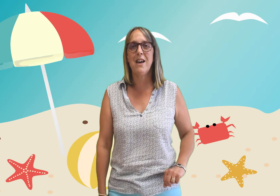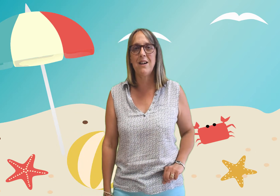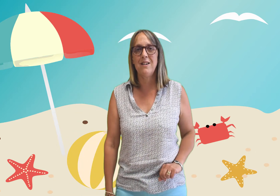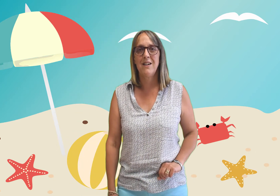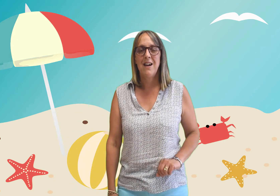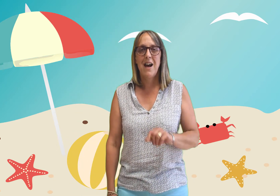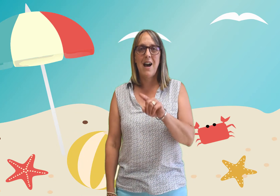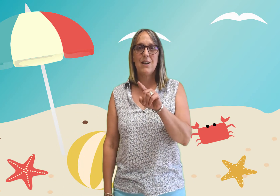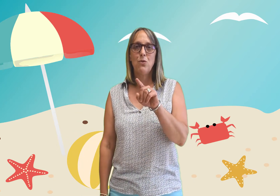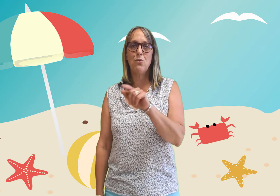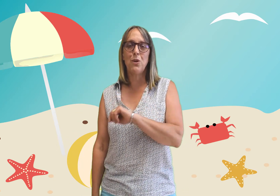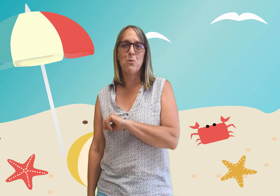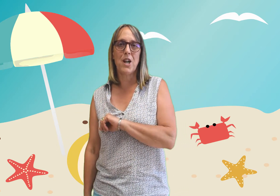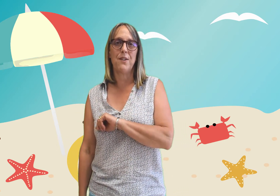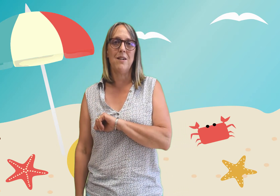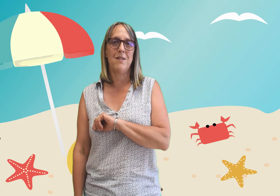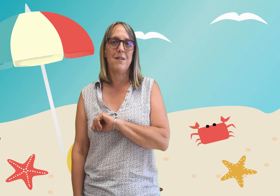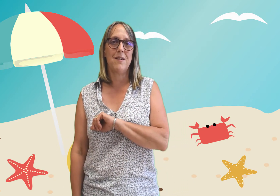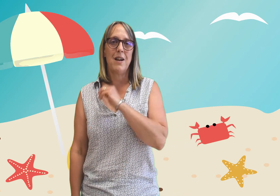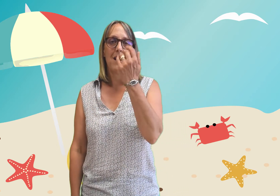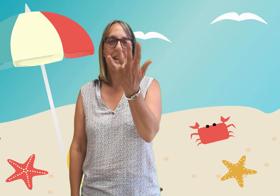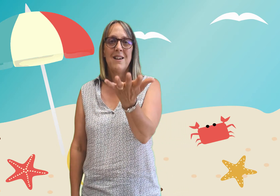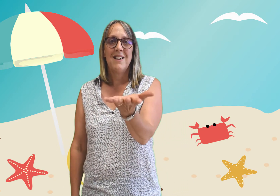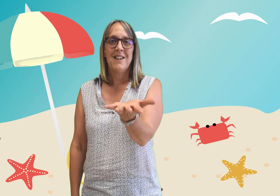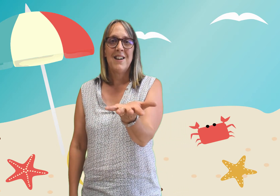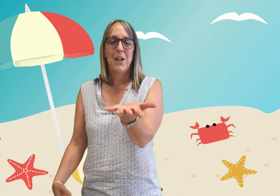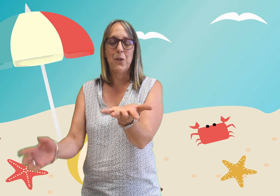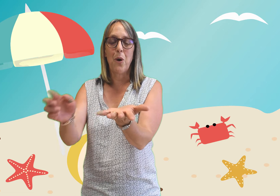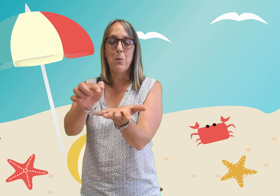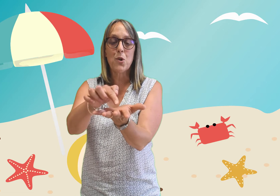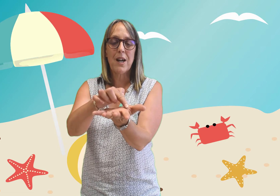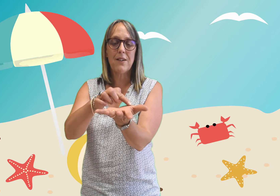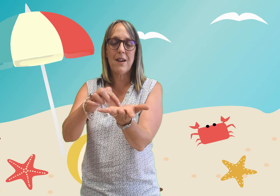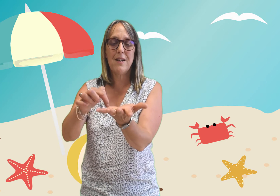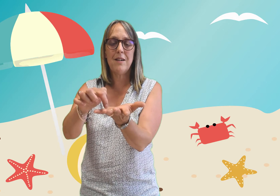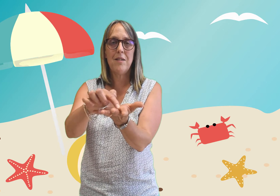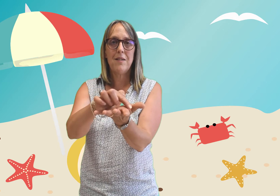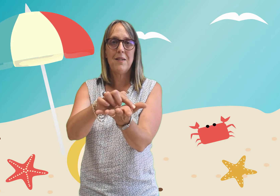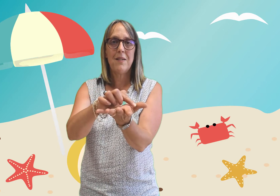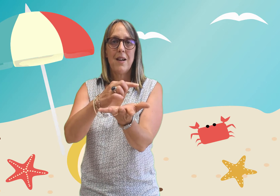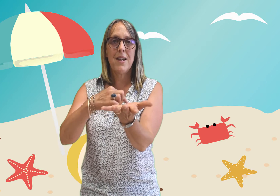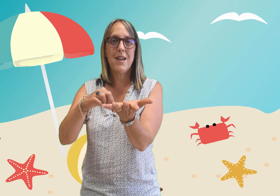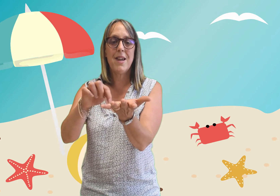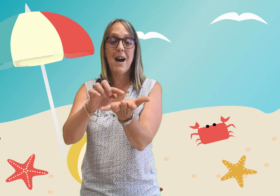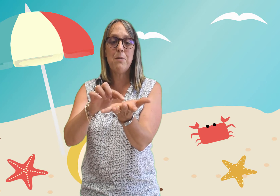un tour dans mon jardin dans mon jardin et il ya un